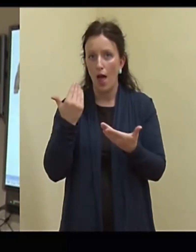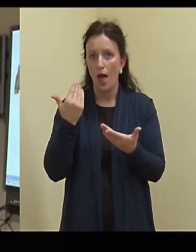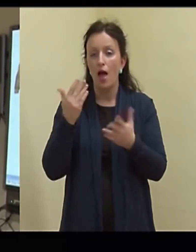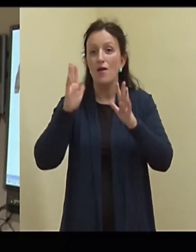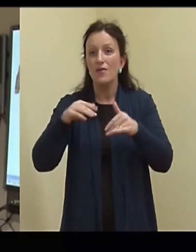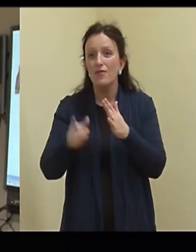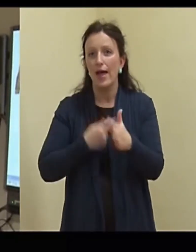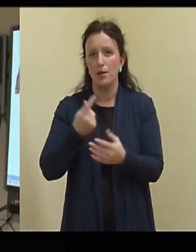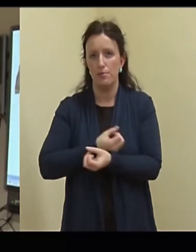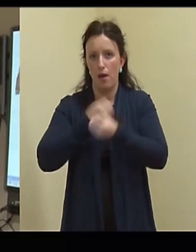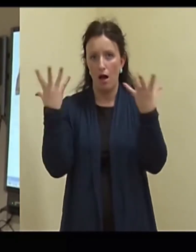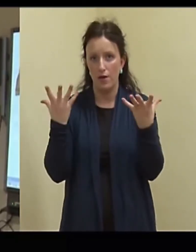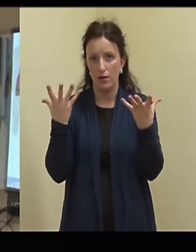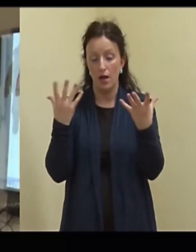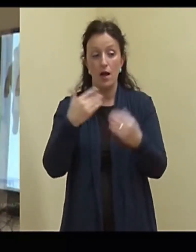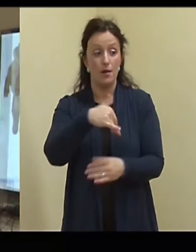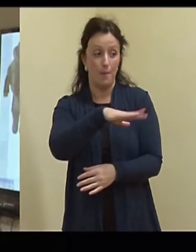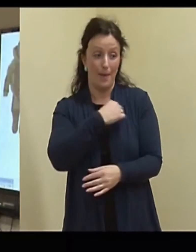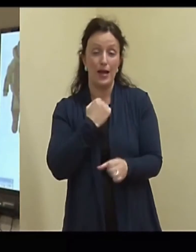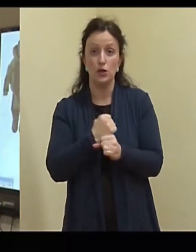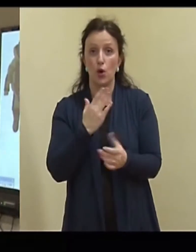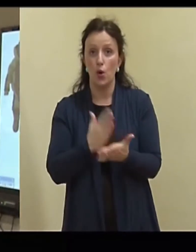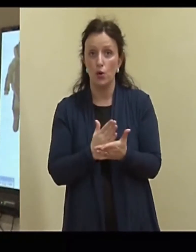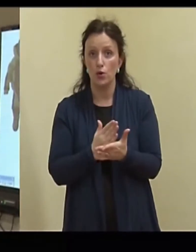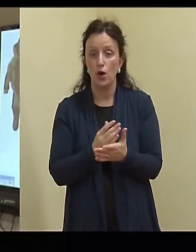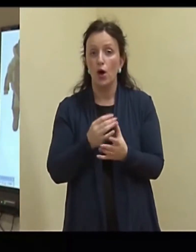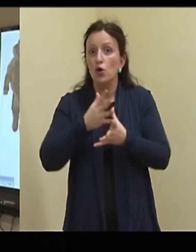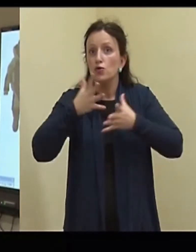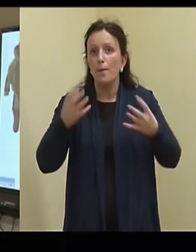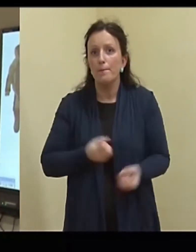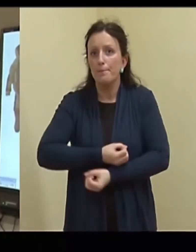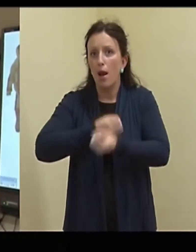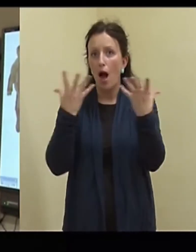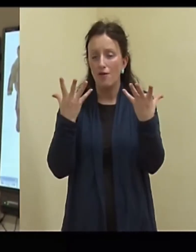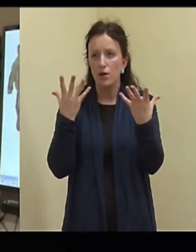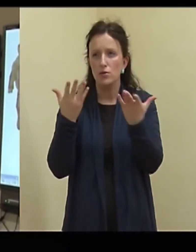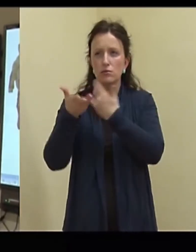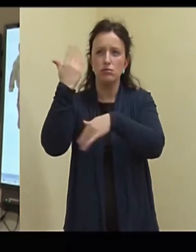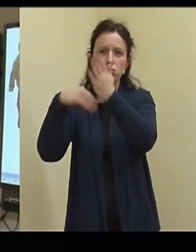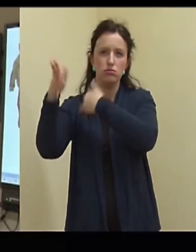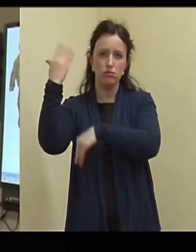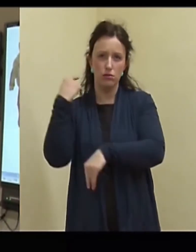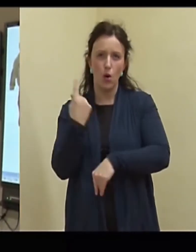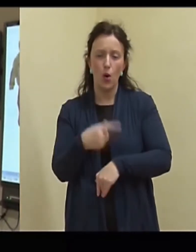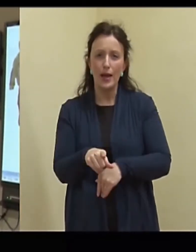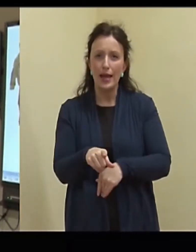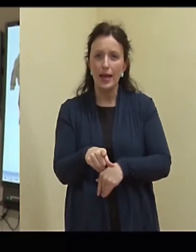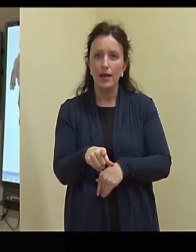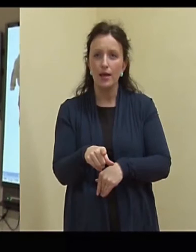mis võib veel plahvatada. See on meie töö. Meie suurimad plahvatused kaugemast minevikust on